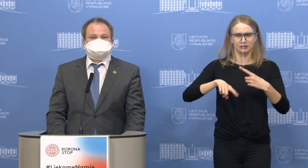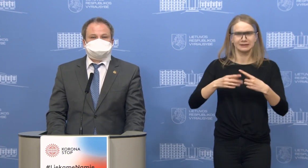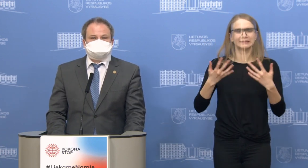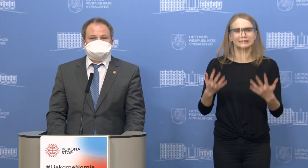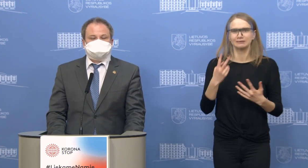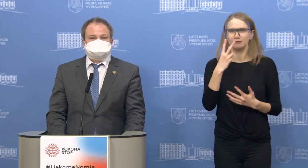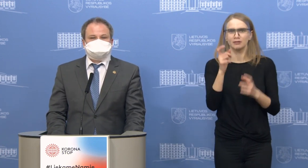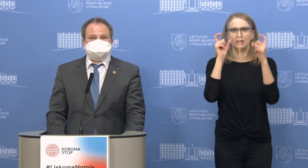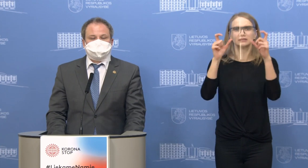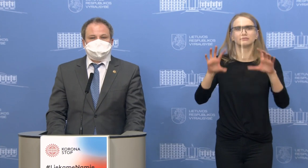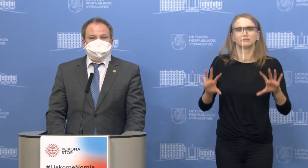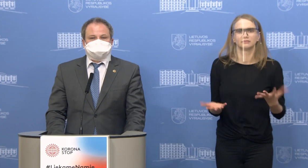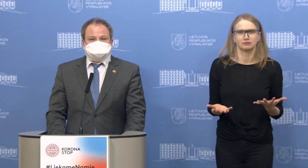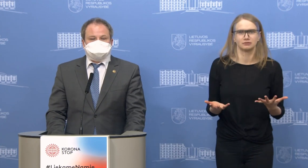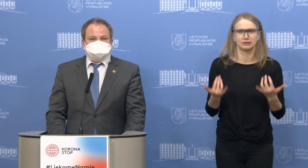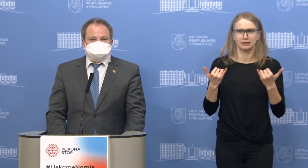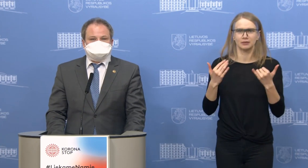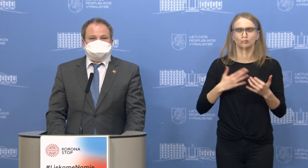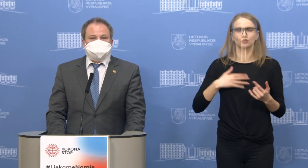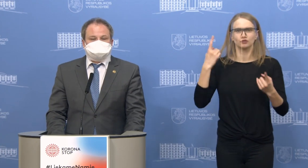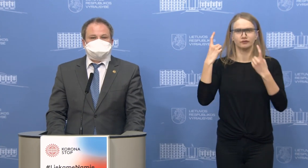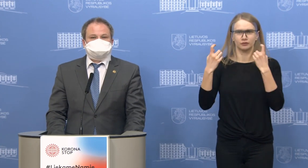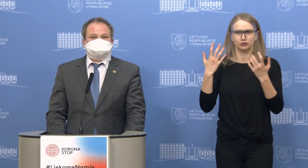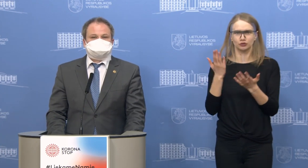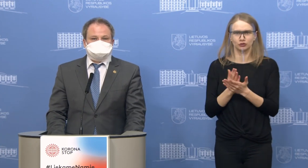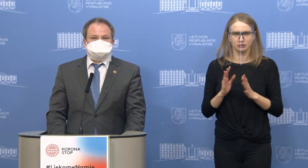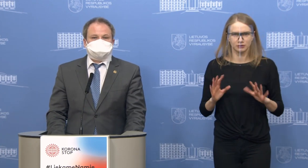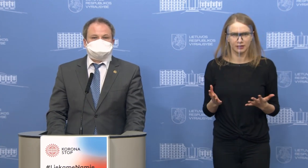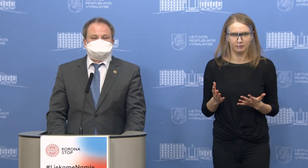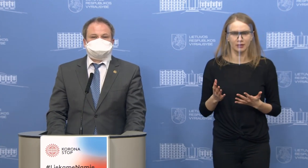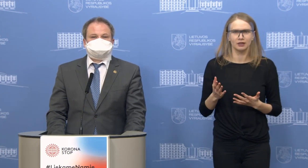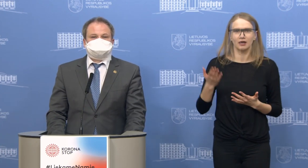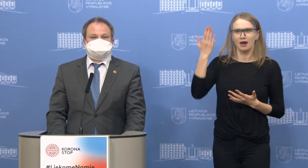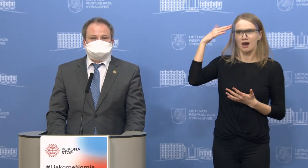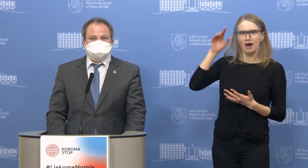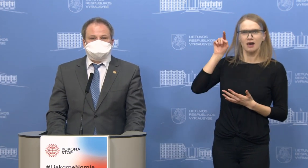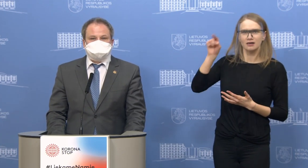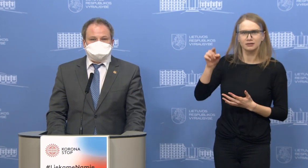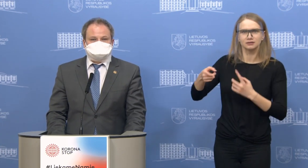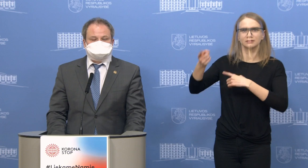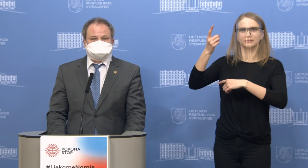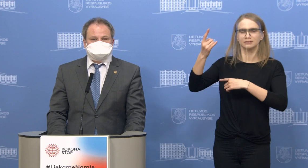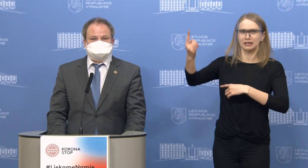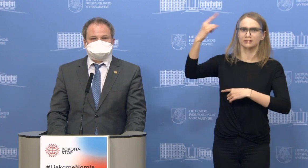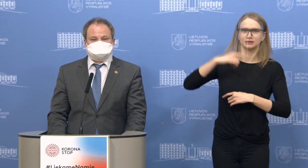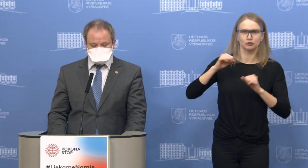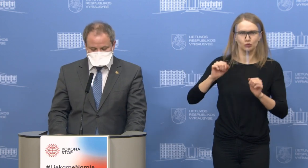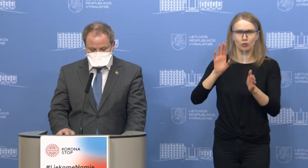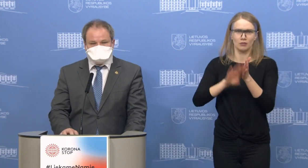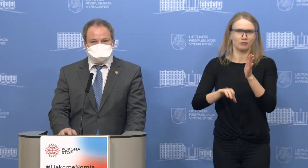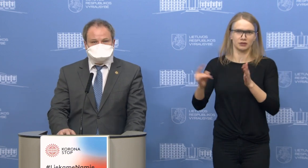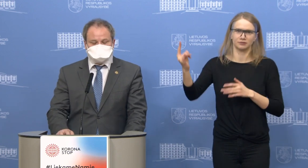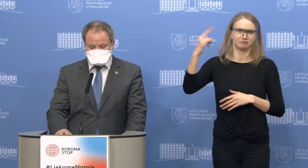Atsakymas yra toksai, kad mūsų domenimis galima iš Dublino į Londoną atskristi ir reguliariais skrydžiais,